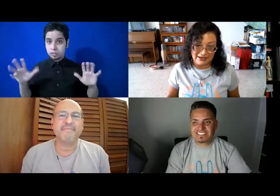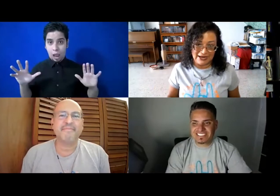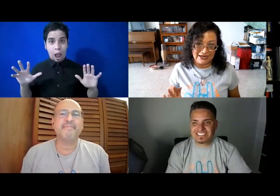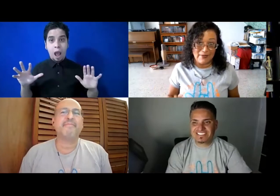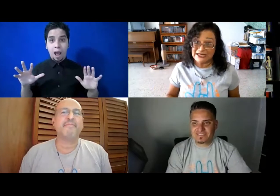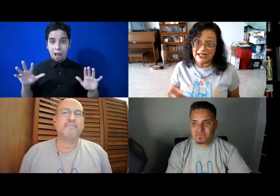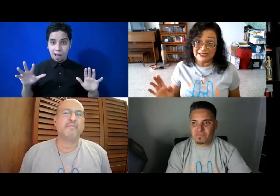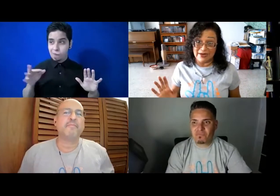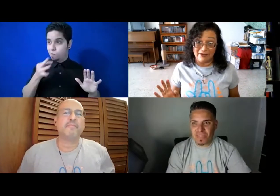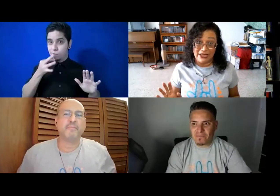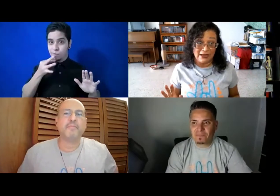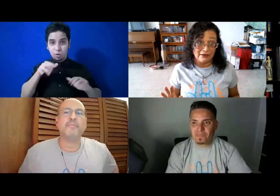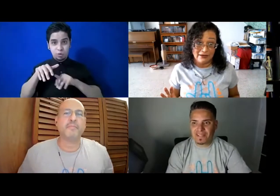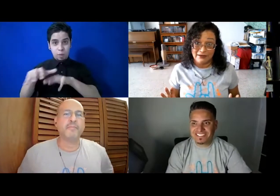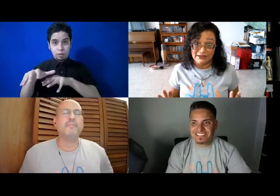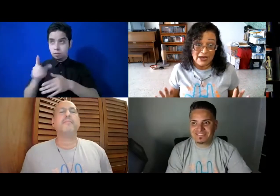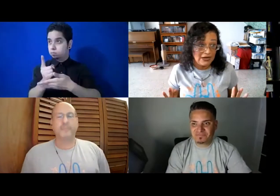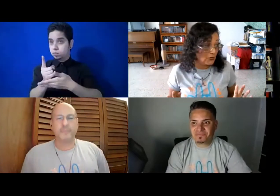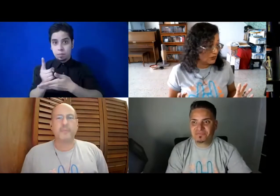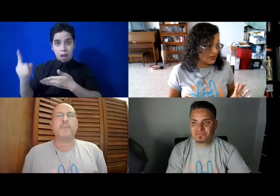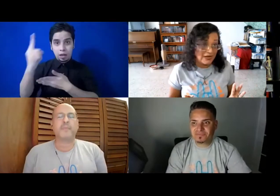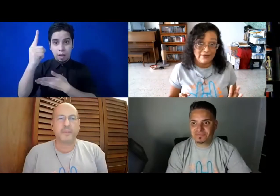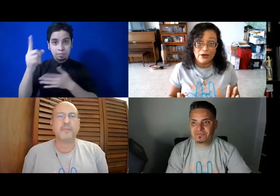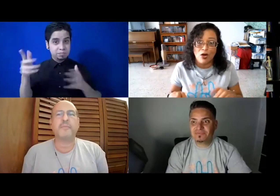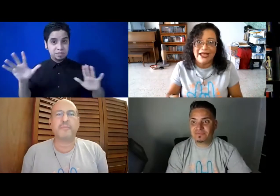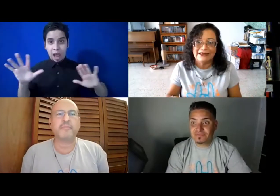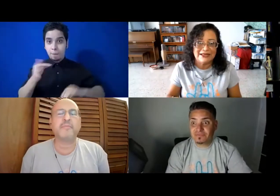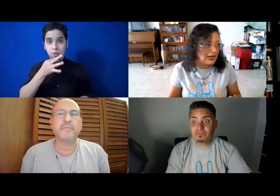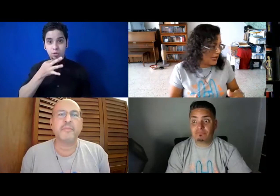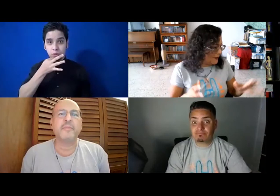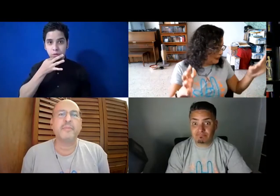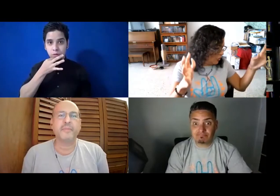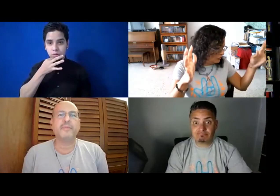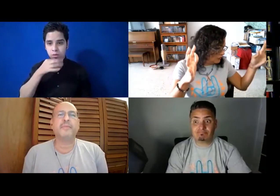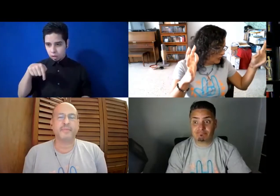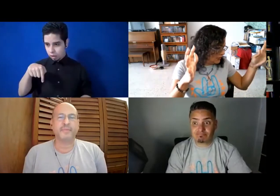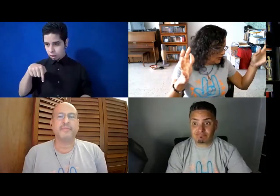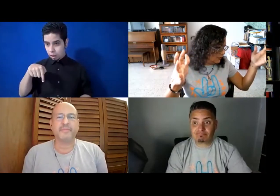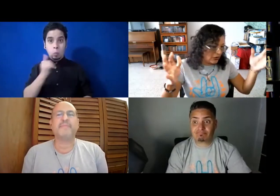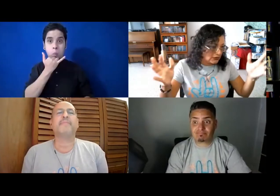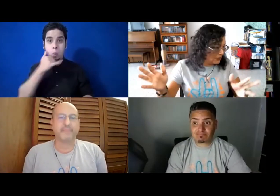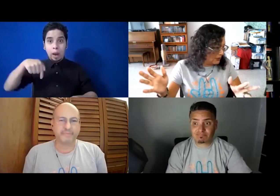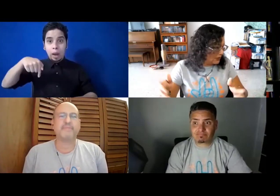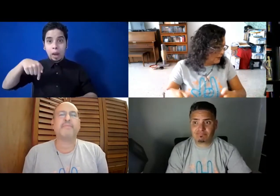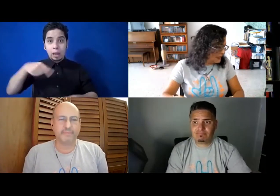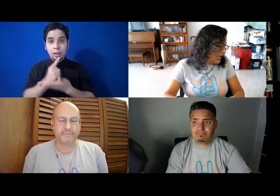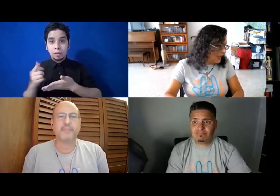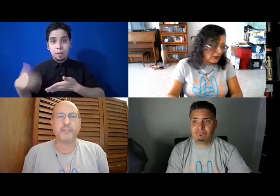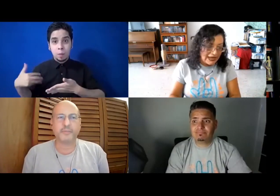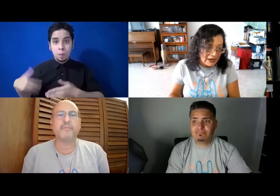llegar ya la marcha, ya la semana que viene, ya mismo, la semana que viene, no, esta semana es, perdón. Ya, esta semana, sí. ¿Verdad? Porque es el